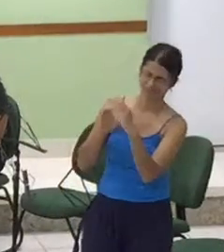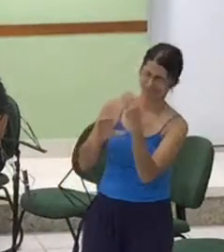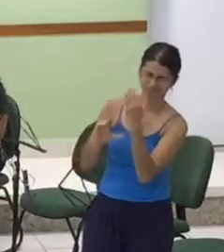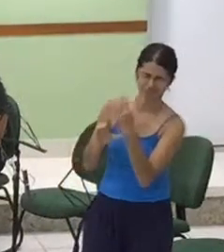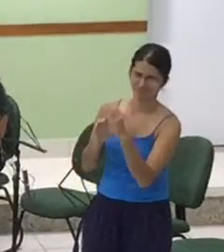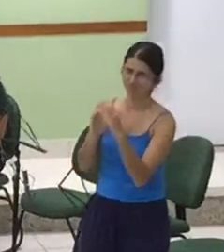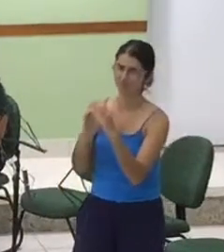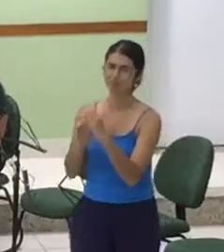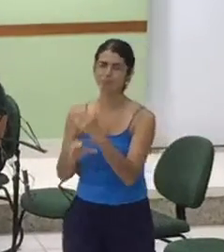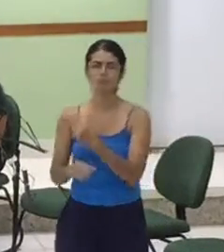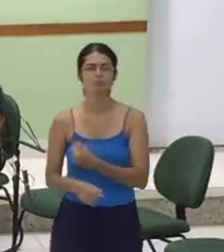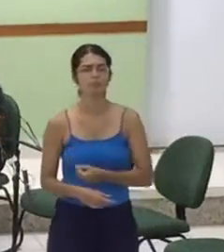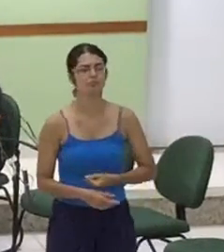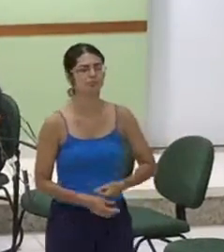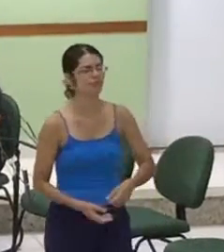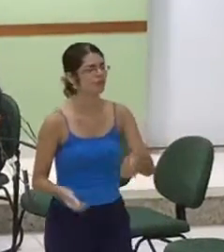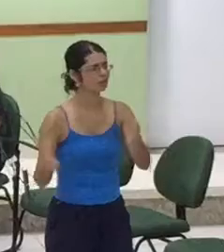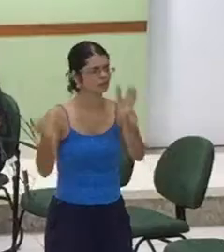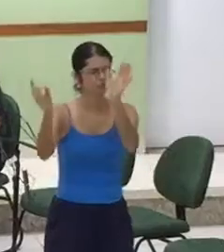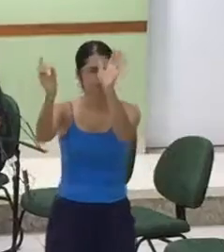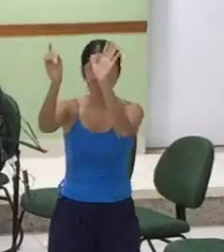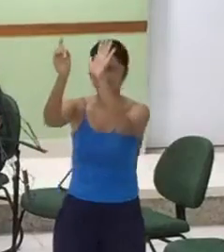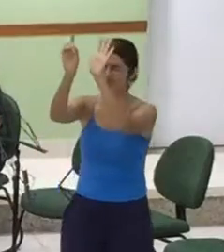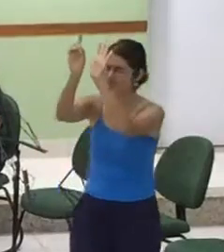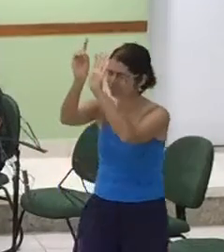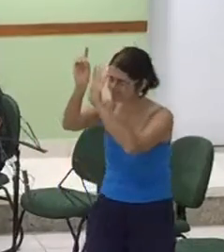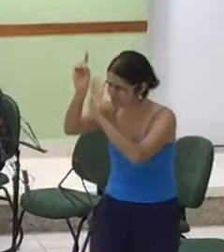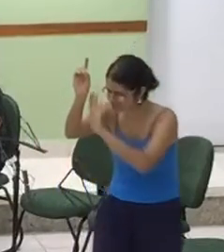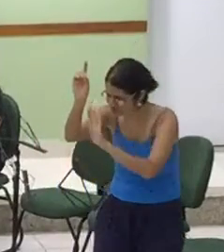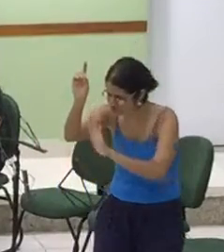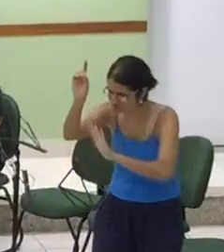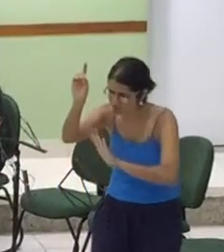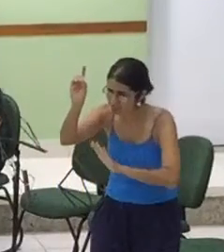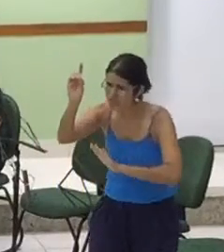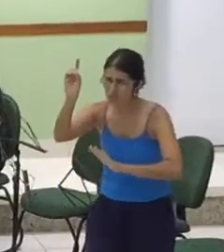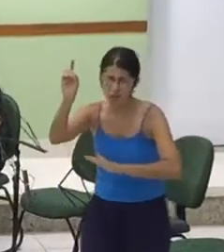Adorar a Deus é mais que encantar.